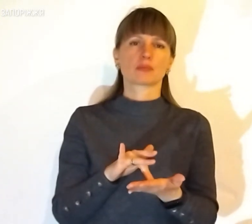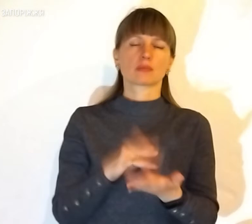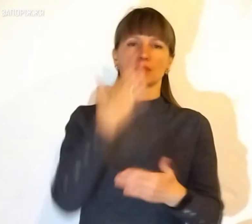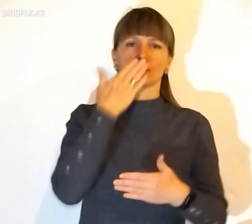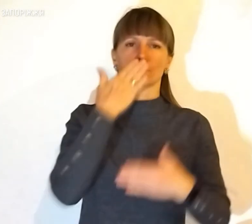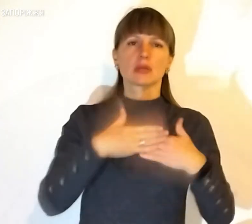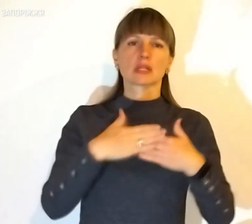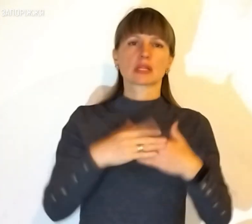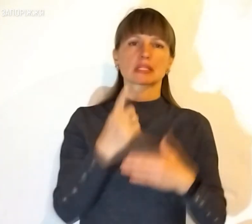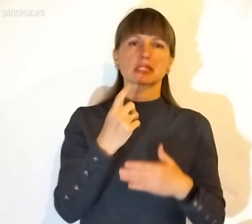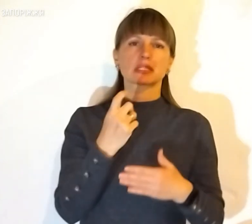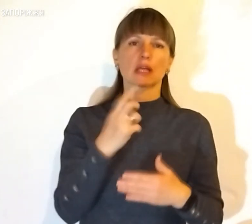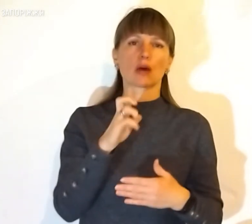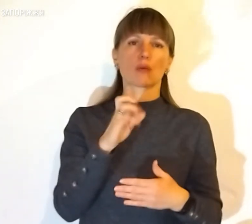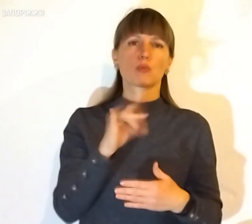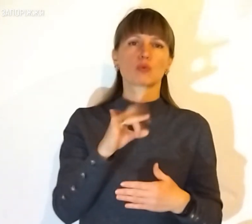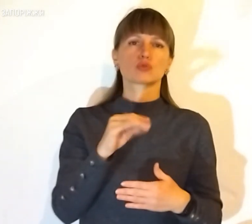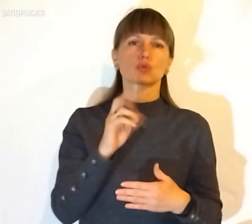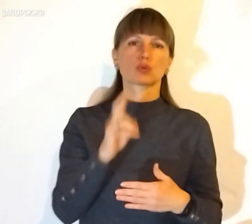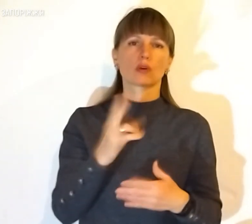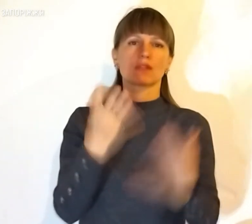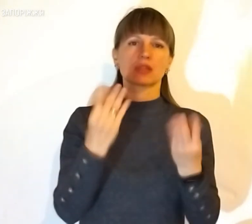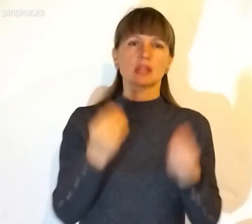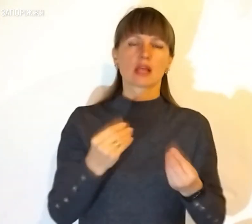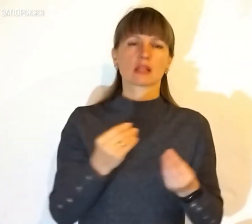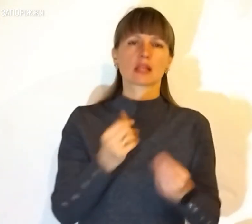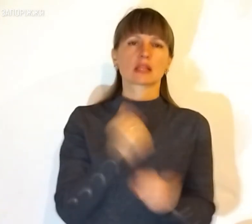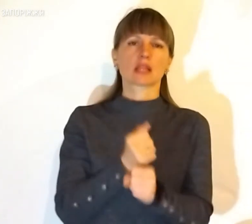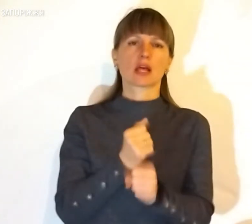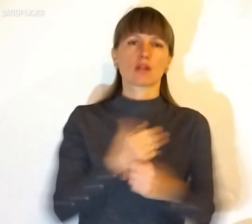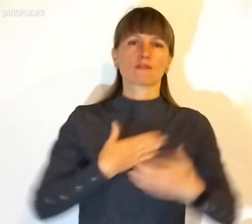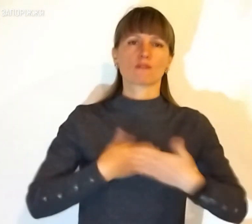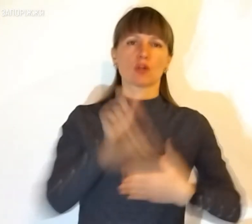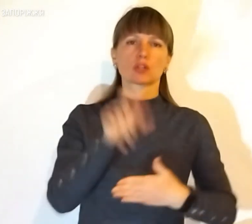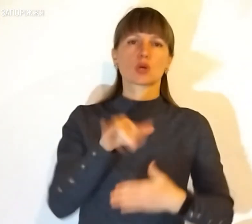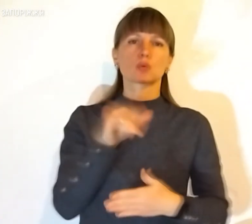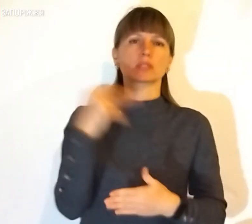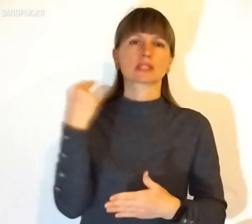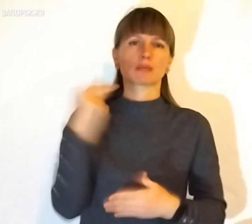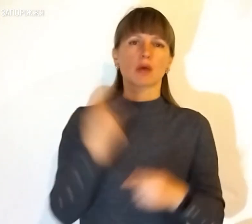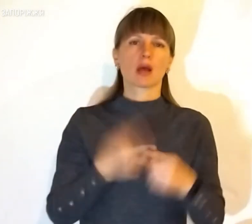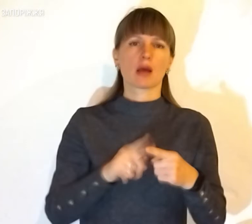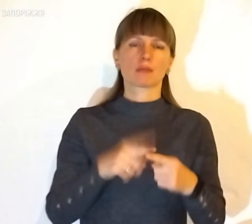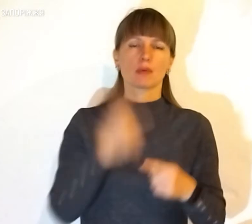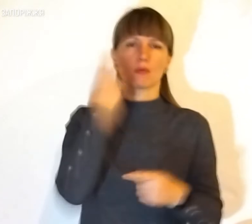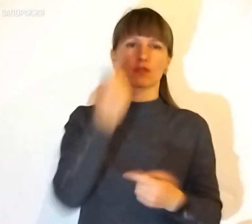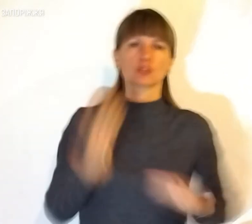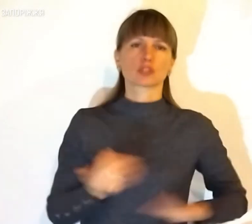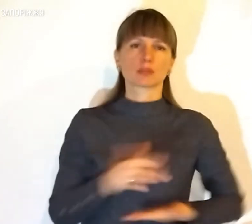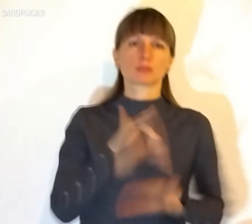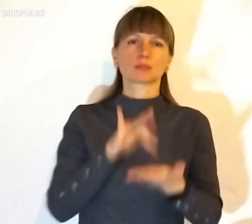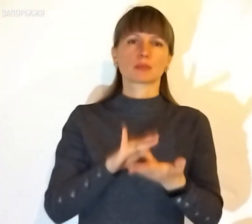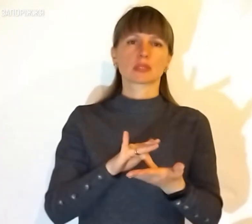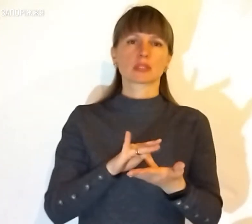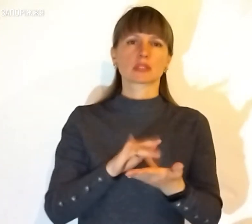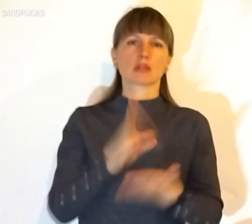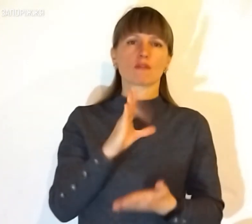Близько ста буржує в день. Виготовляються волонтери у Запоріжжя. Про це повідомив мешканець міста Геннадій Вовченко.